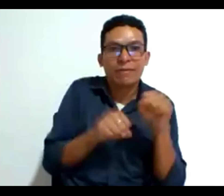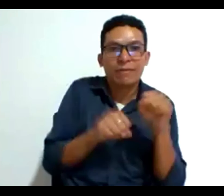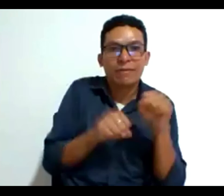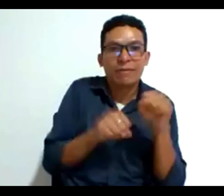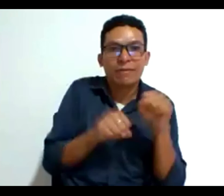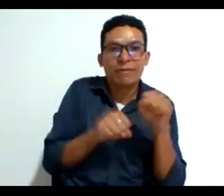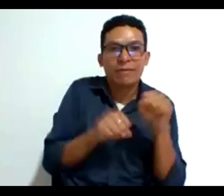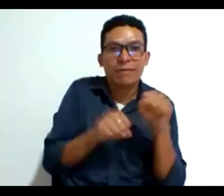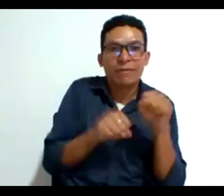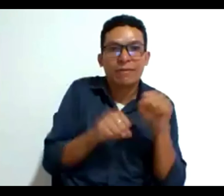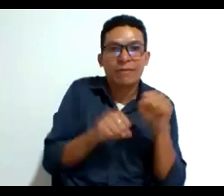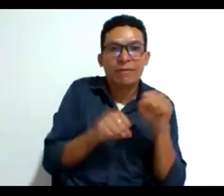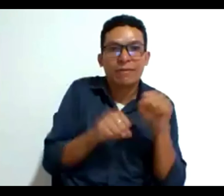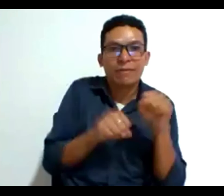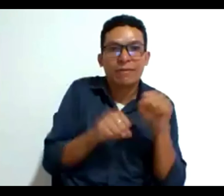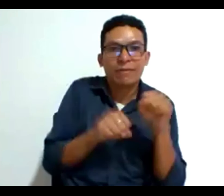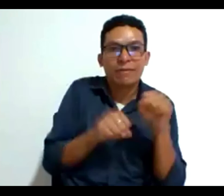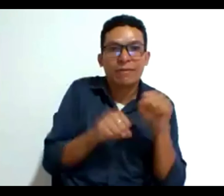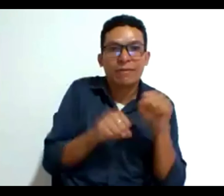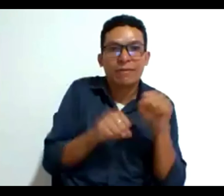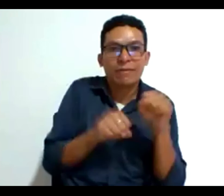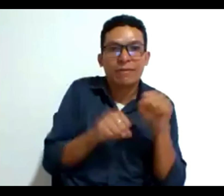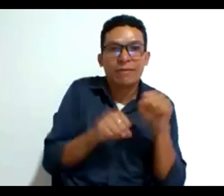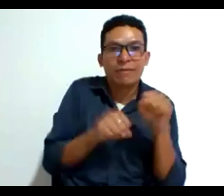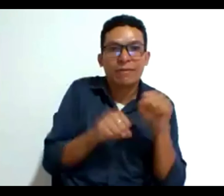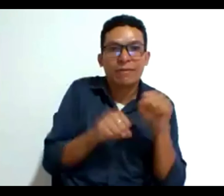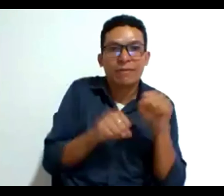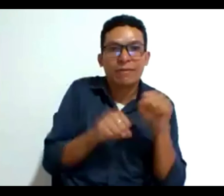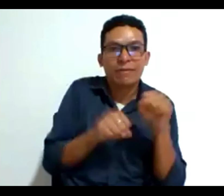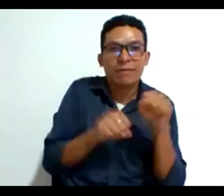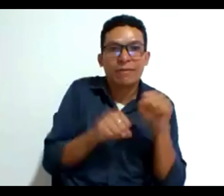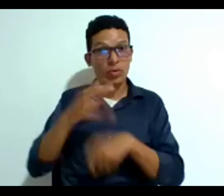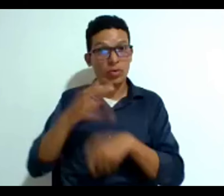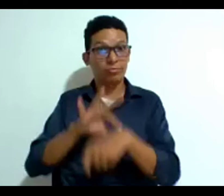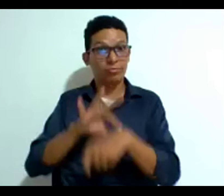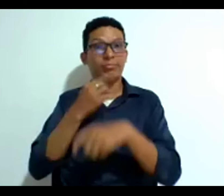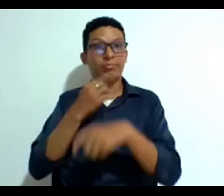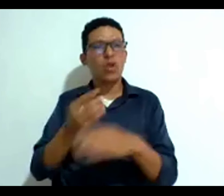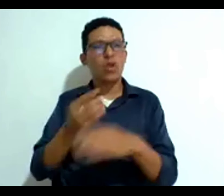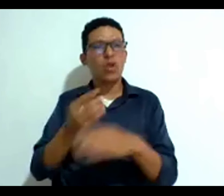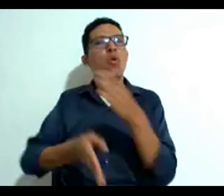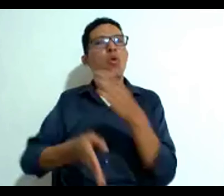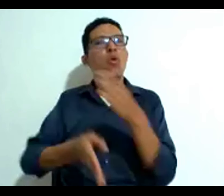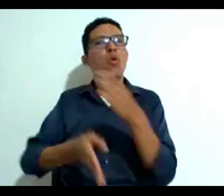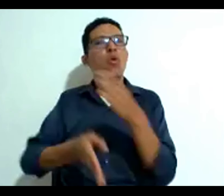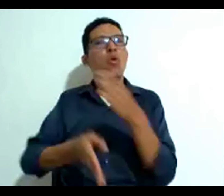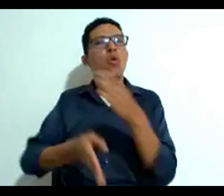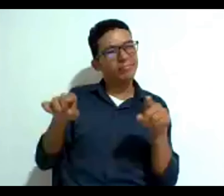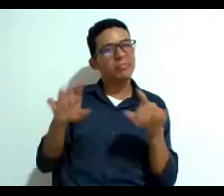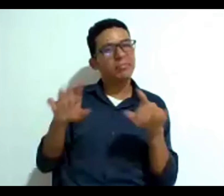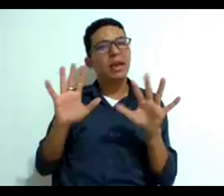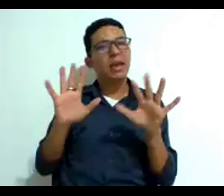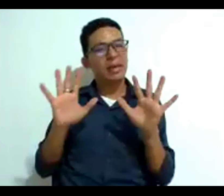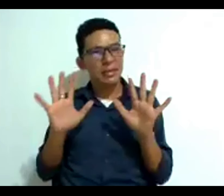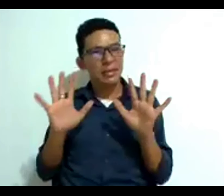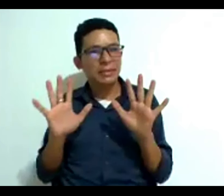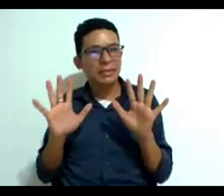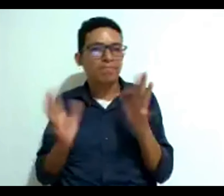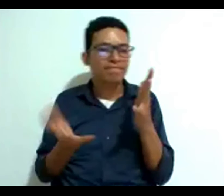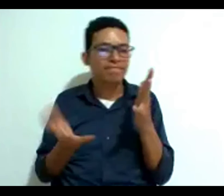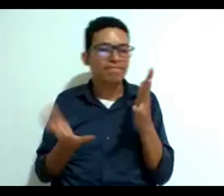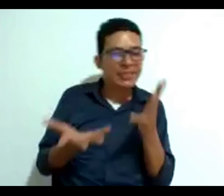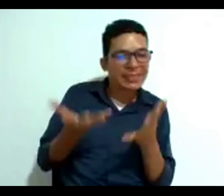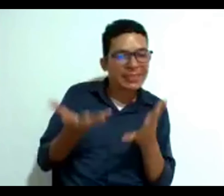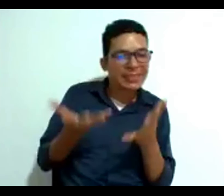pero en la cultura médica aún se considera que hay cierto eternismo entonces cuando nos hablan de